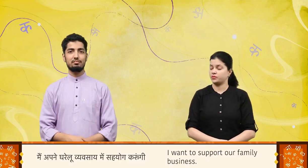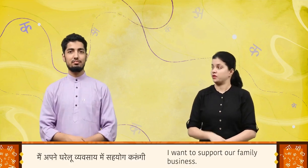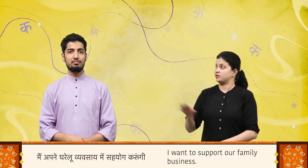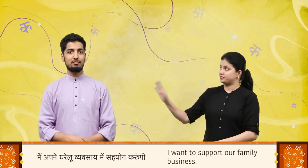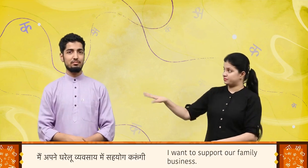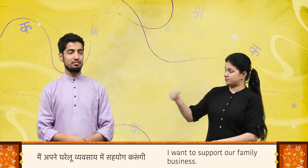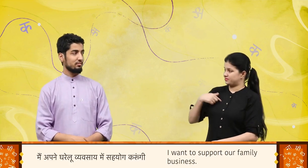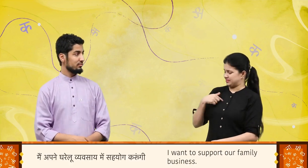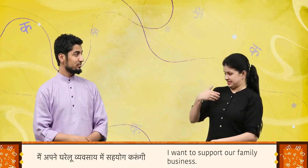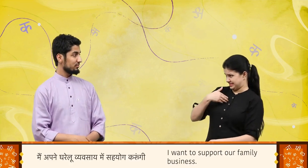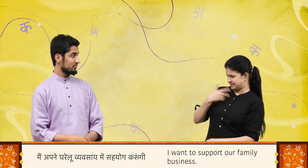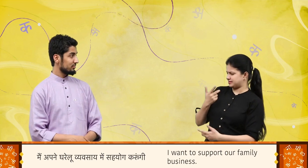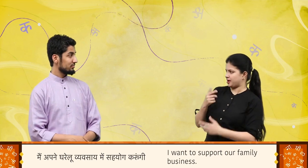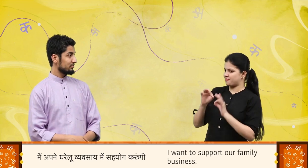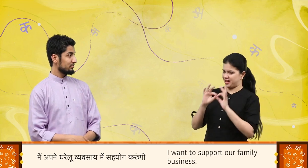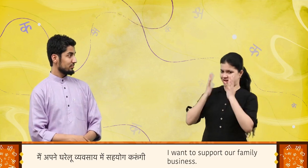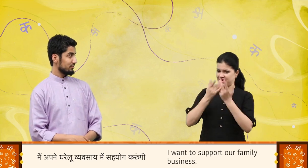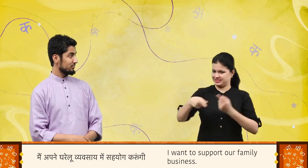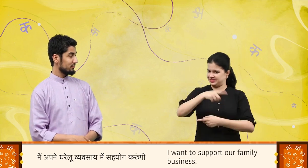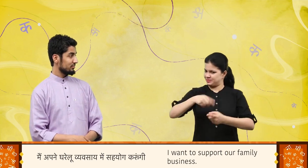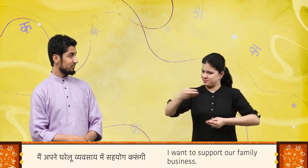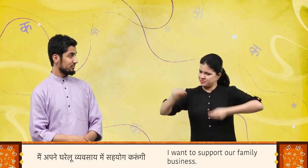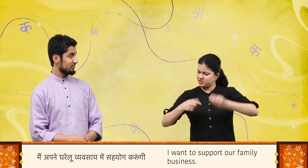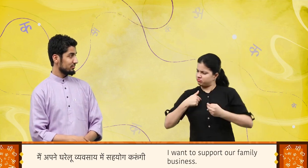मैं अपने घरेलू व्यवसाय में सहयोग करूँगी